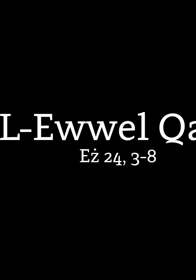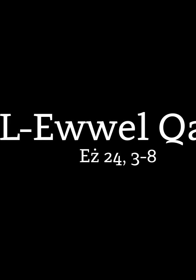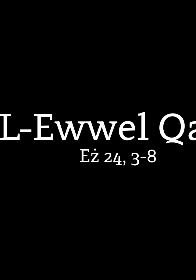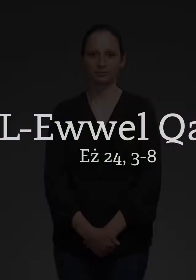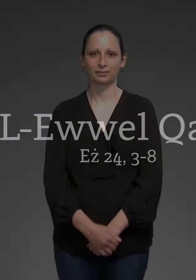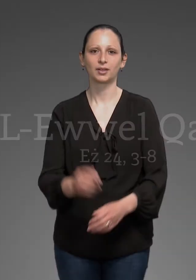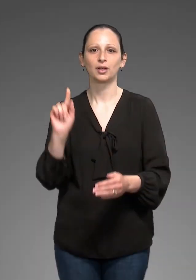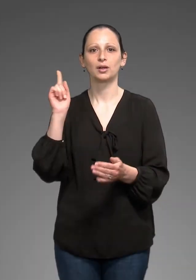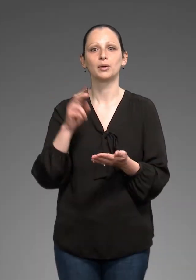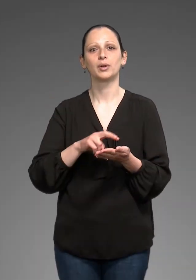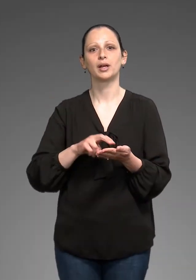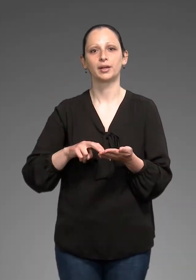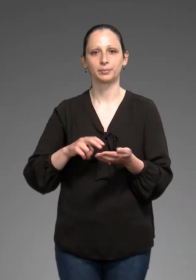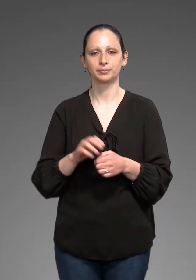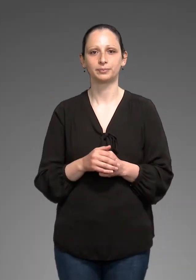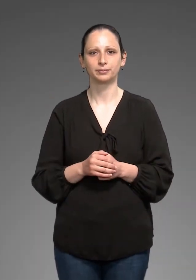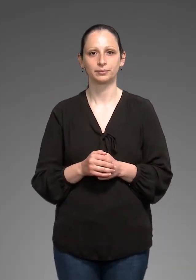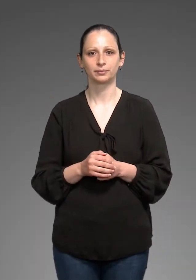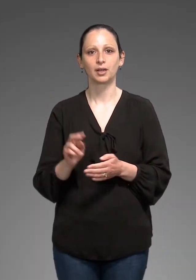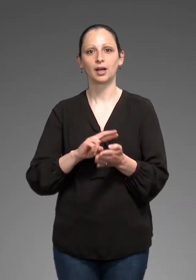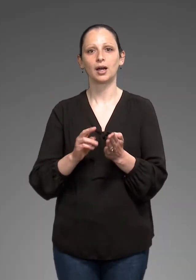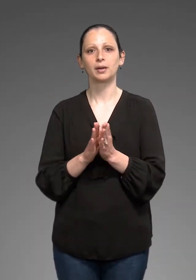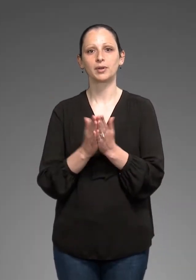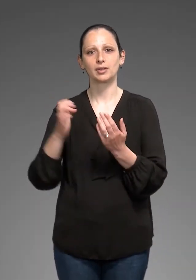L-awgħal għari Għarim jiktib ta' leħżodu